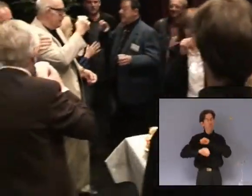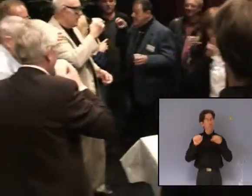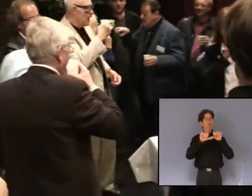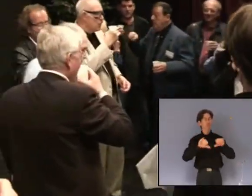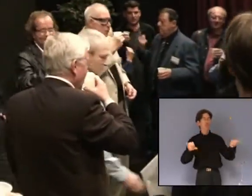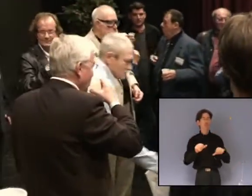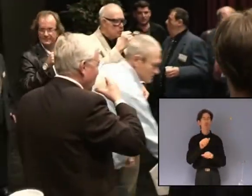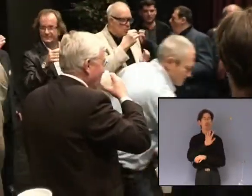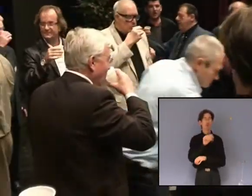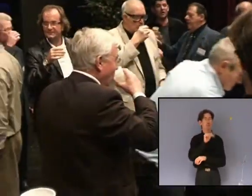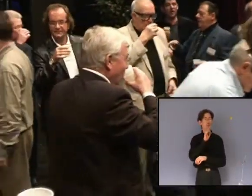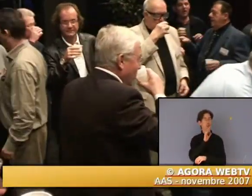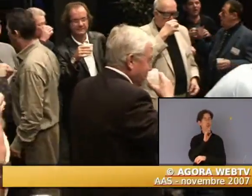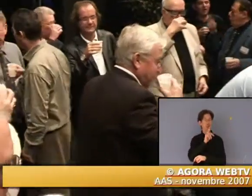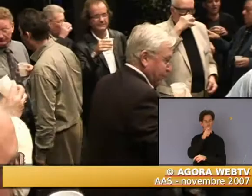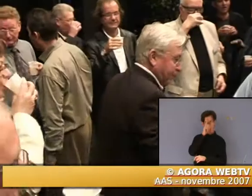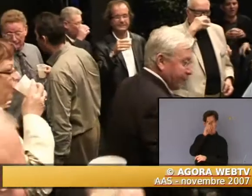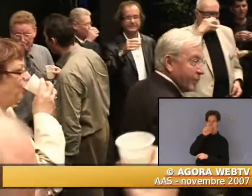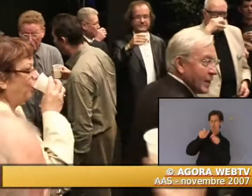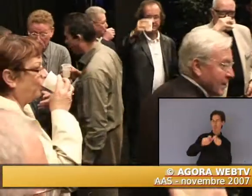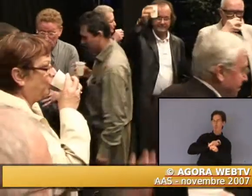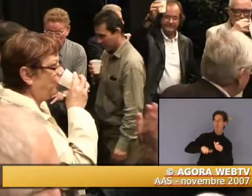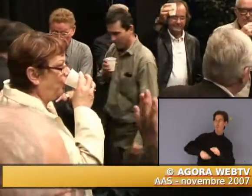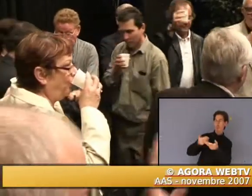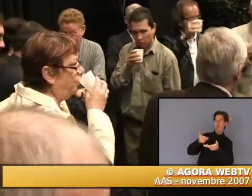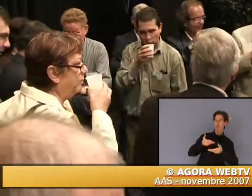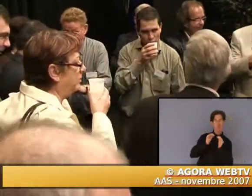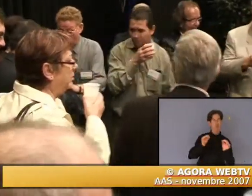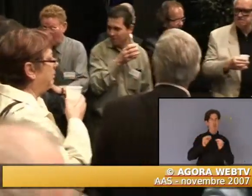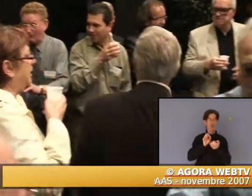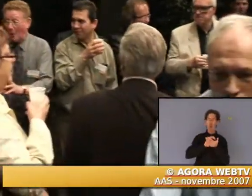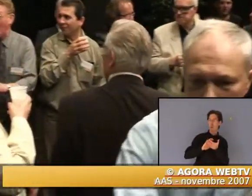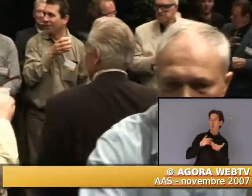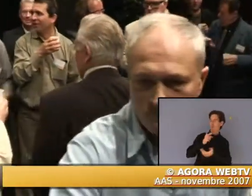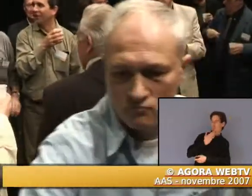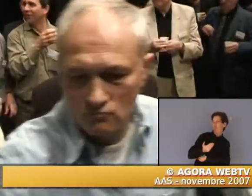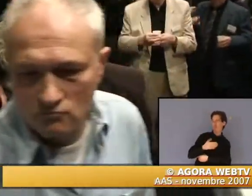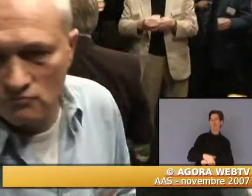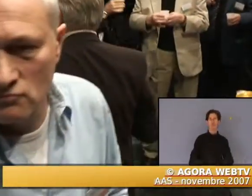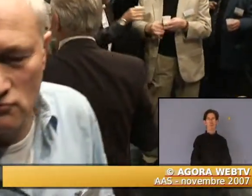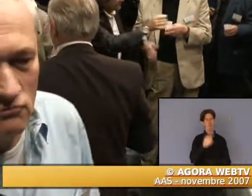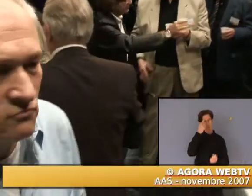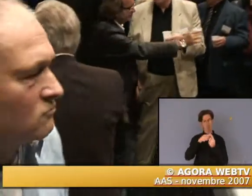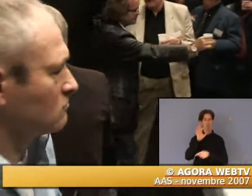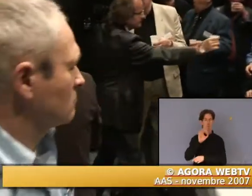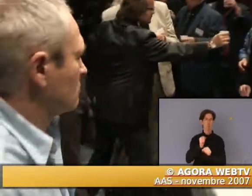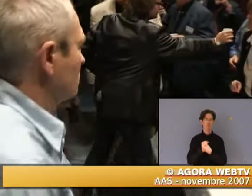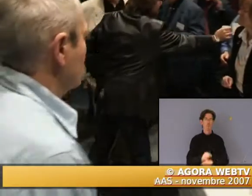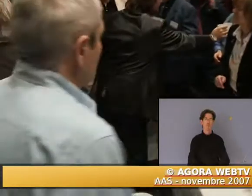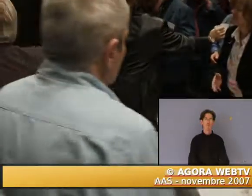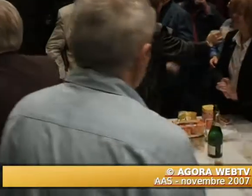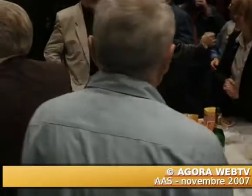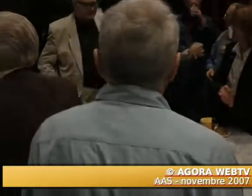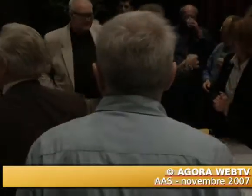Une petite manifestation a été organisée à 17h, pour remercier la mairie de Saint-Laurent-Blangy pour le prêt de la Salle des Fêtes, à l'occasion de ses 50 ans. –